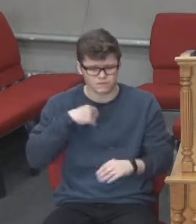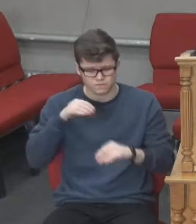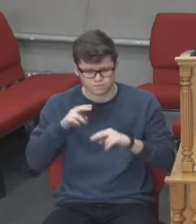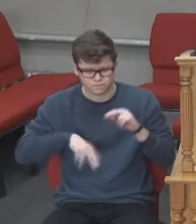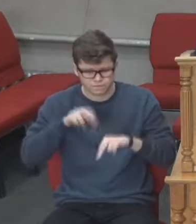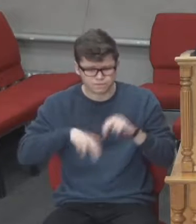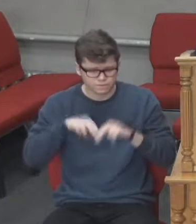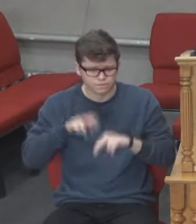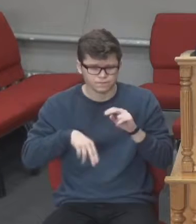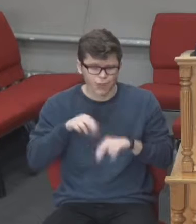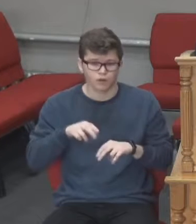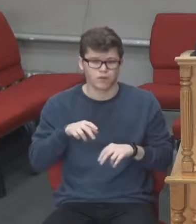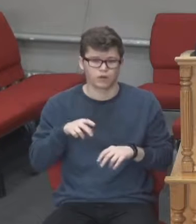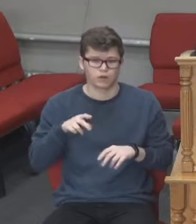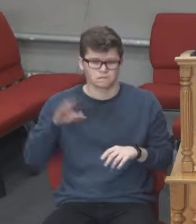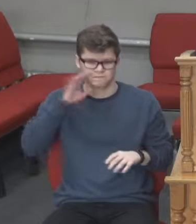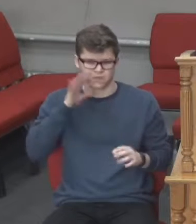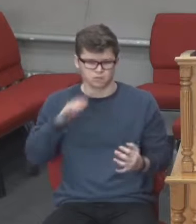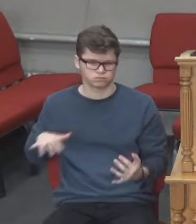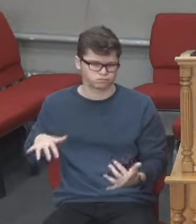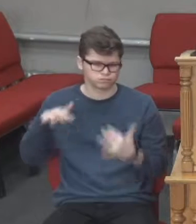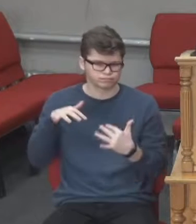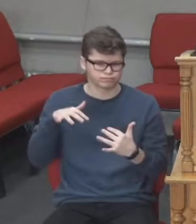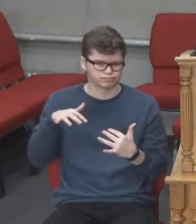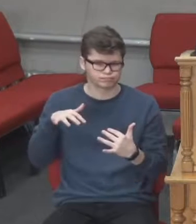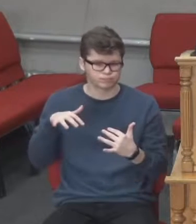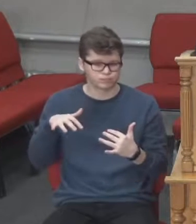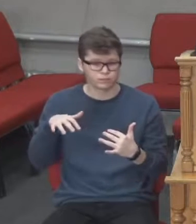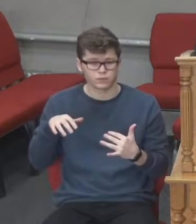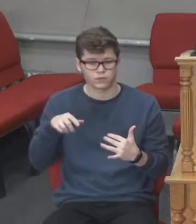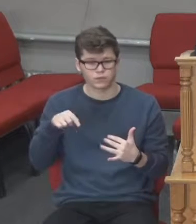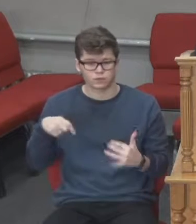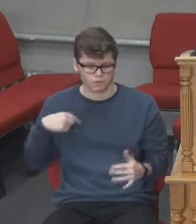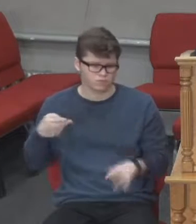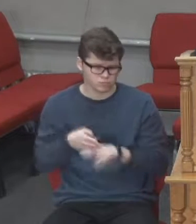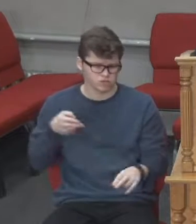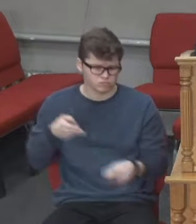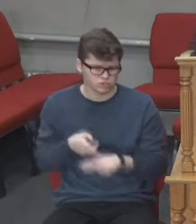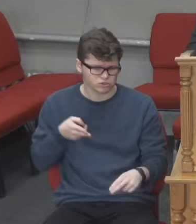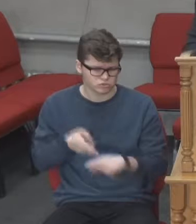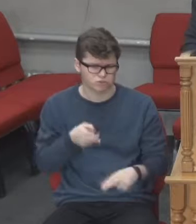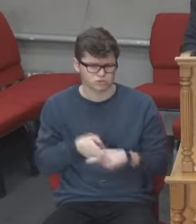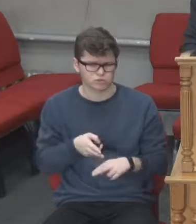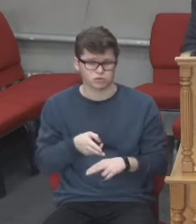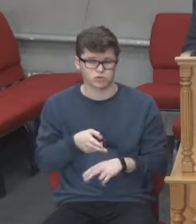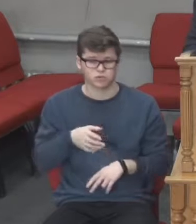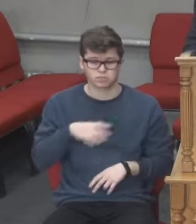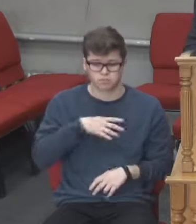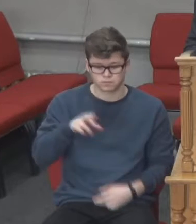повстали. і вони заважали відбудовувати мури. І Найємія, він розпорядився так, що